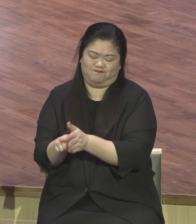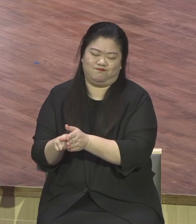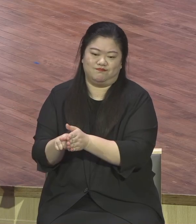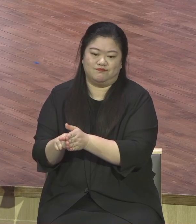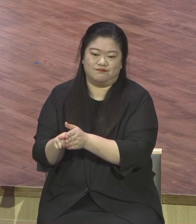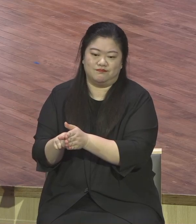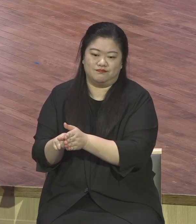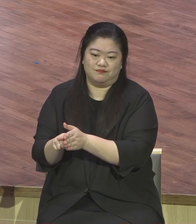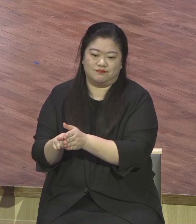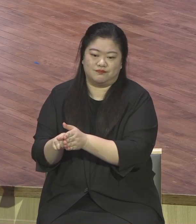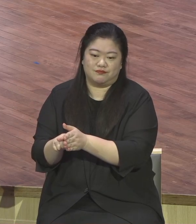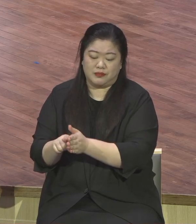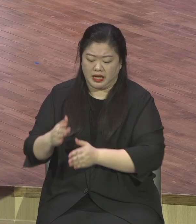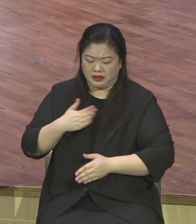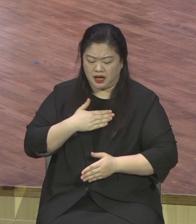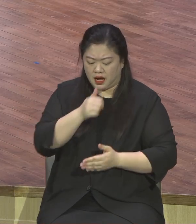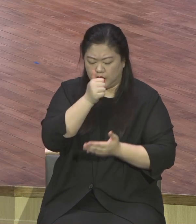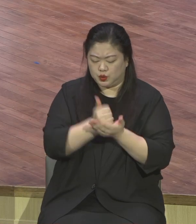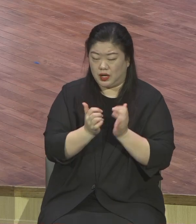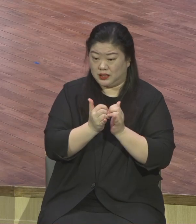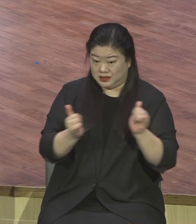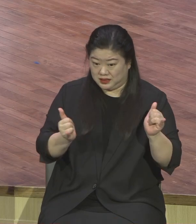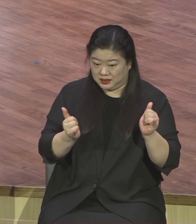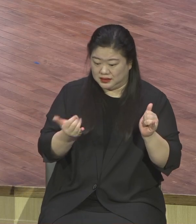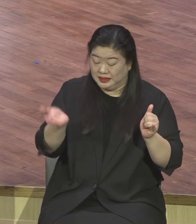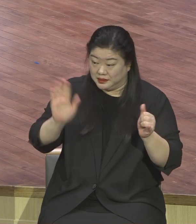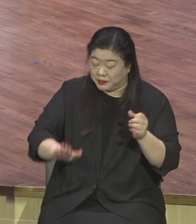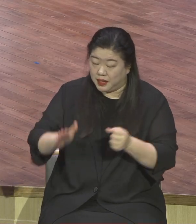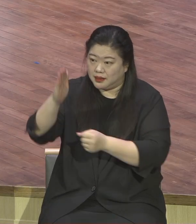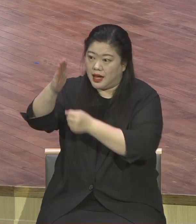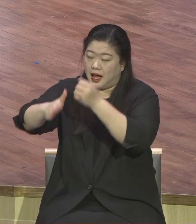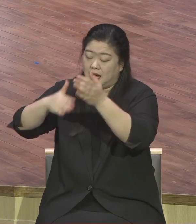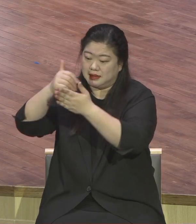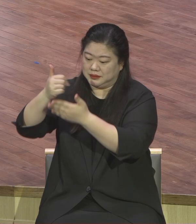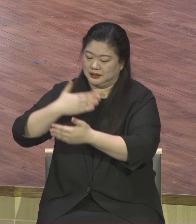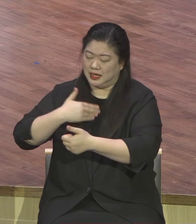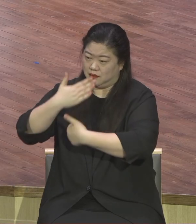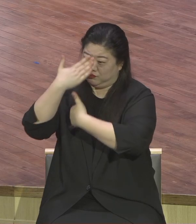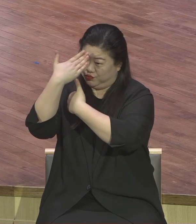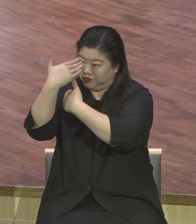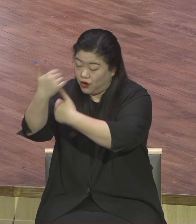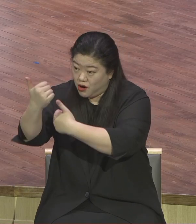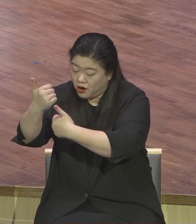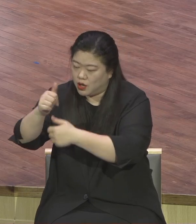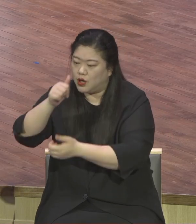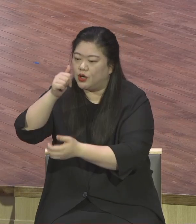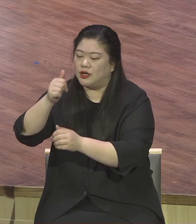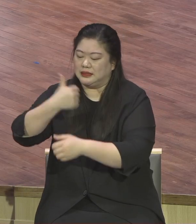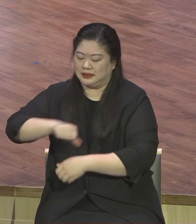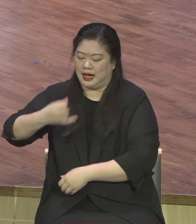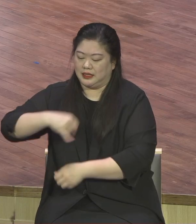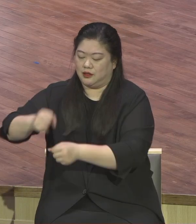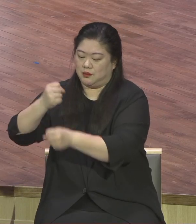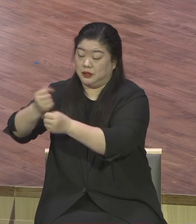같은 죄인을 하나님이 자녀 삼아주시니 감사합니다 지금부터